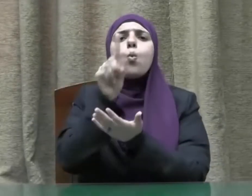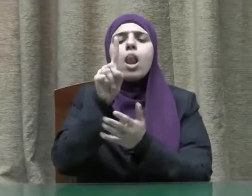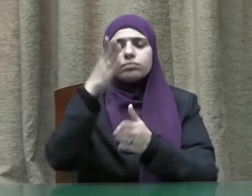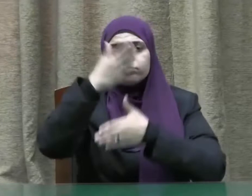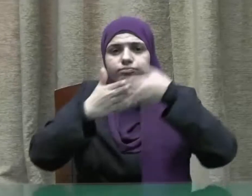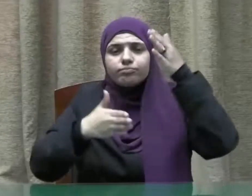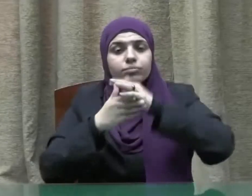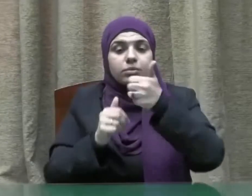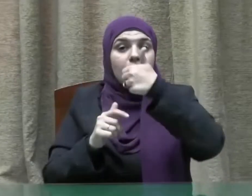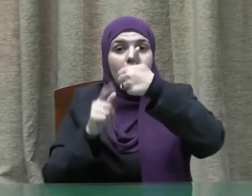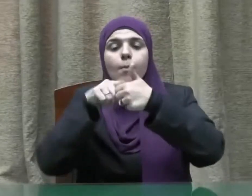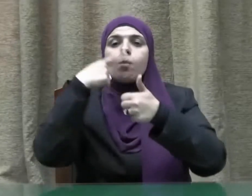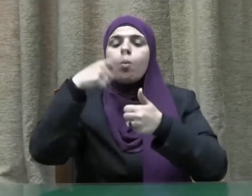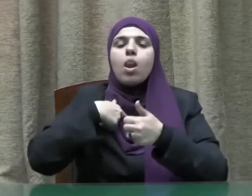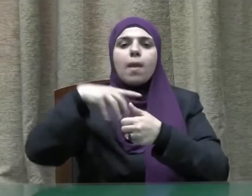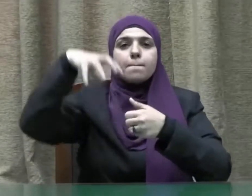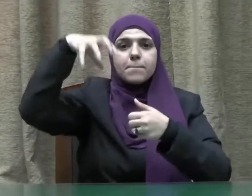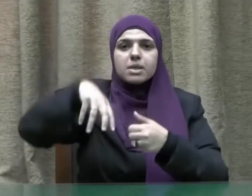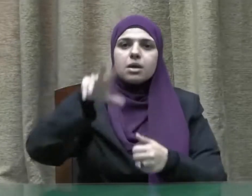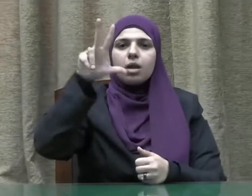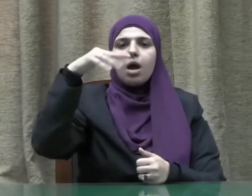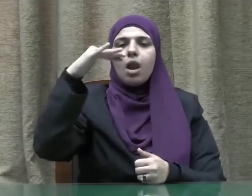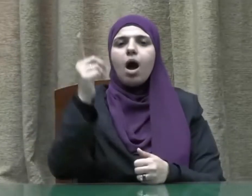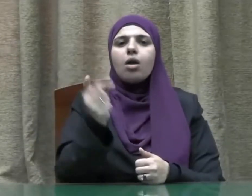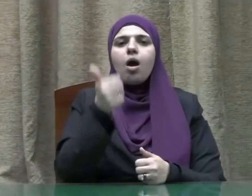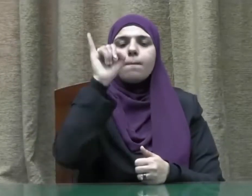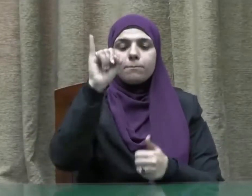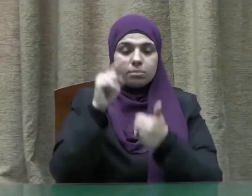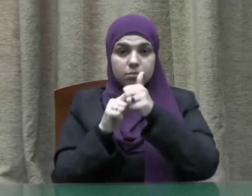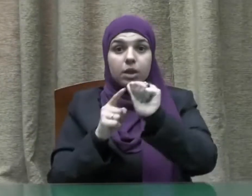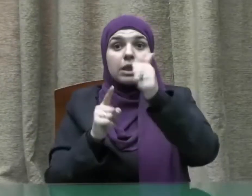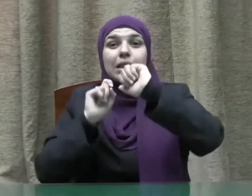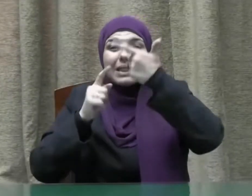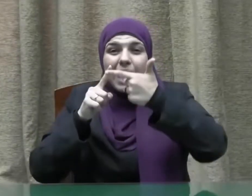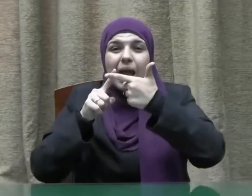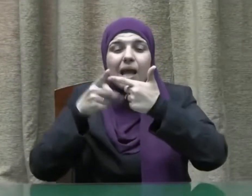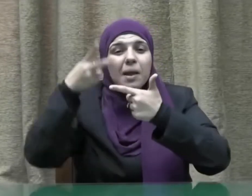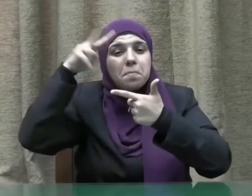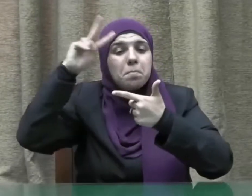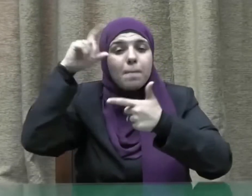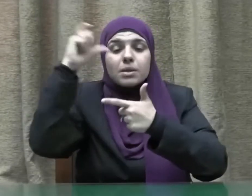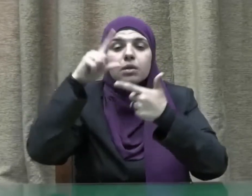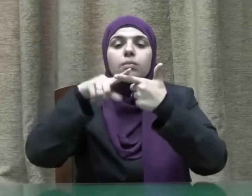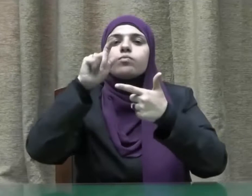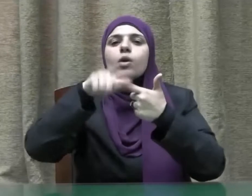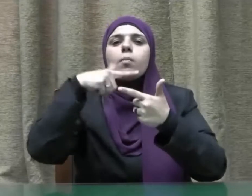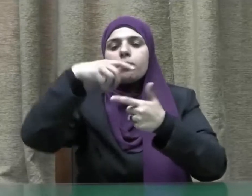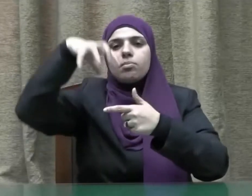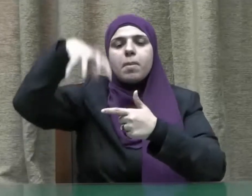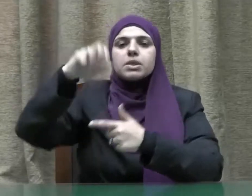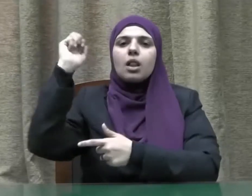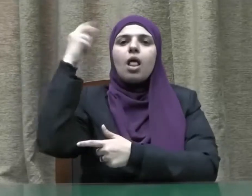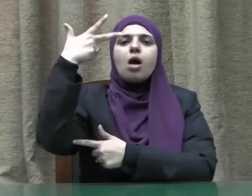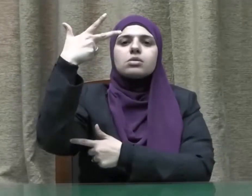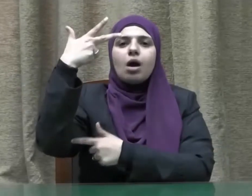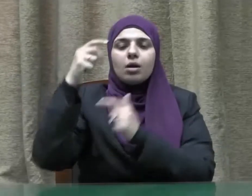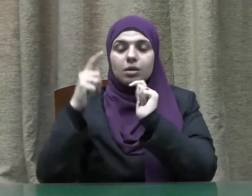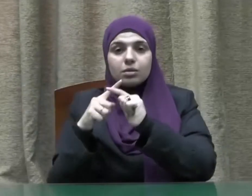أول قال المسجد الحرام قال قلت ثم أي قال المسجد الأقصى